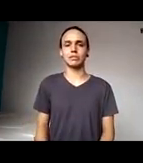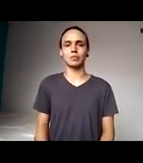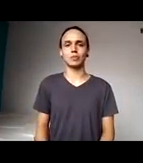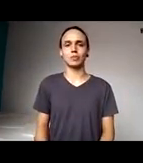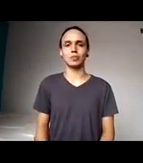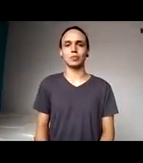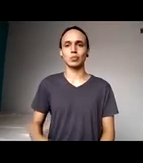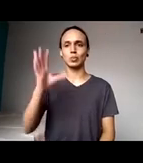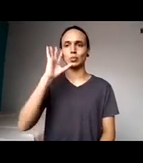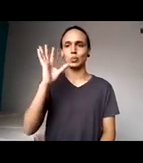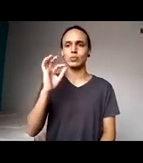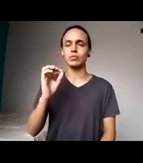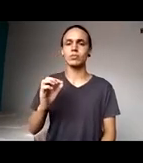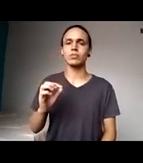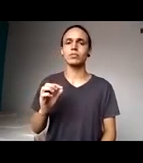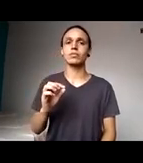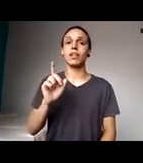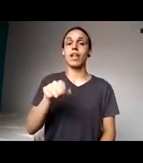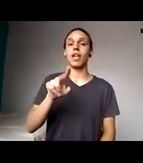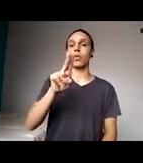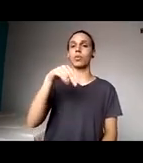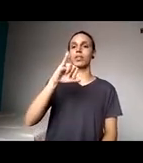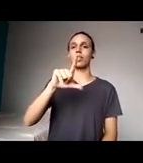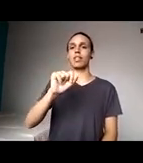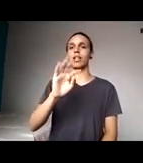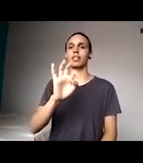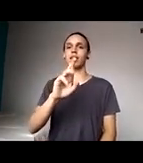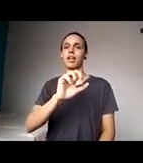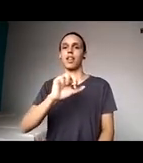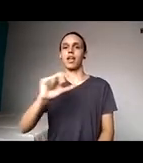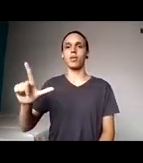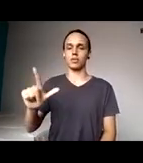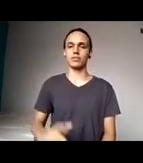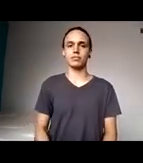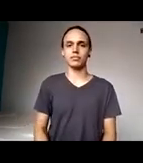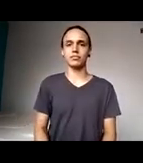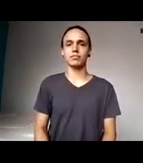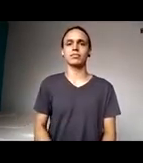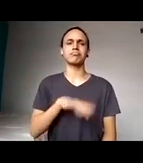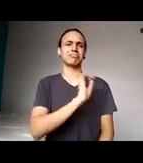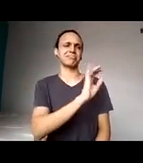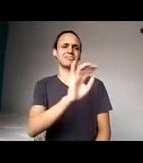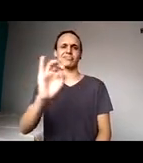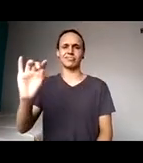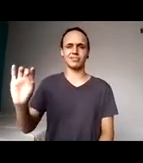é unilateral. É um sentido de profidade entre nós. Cada um reserva